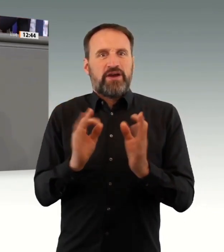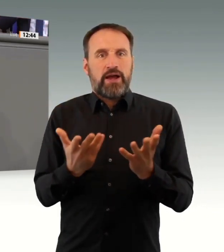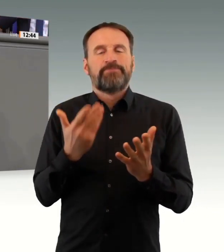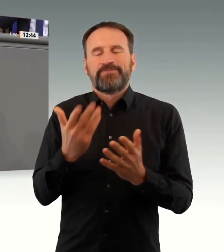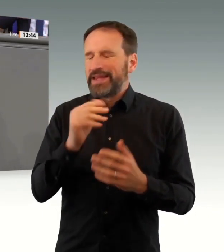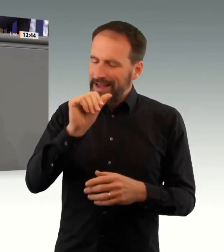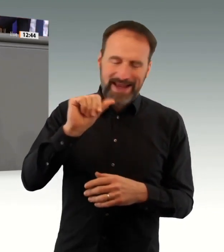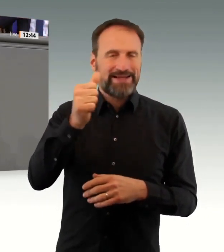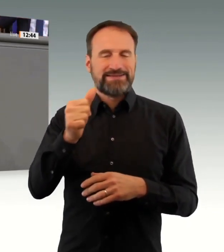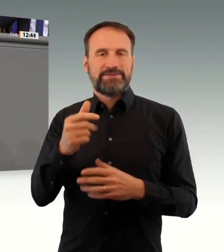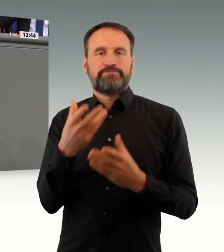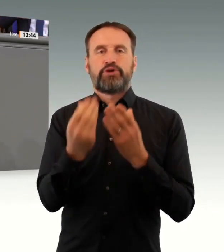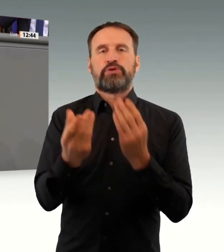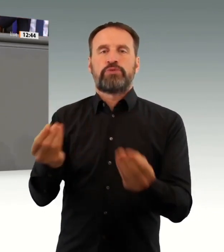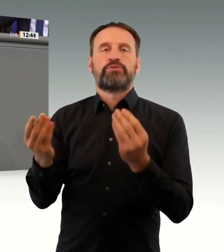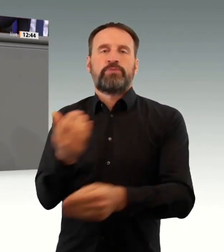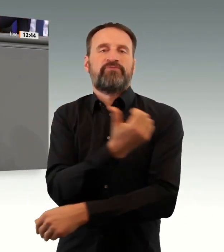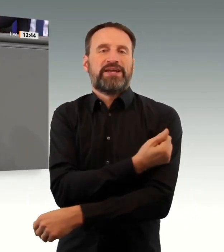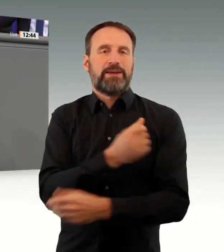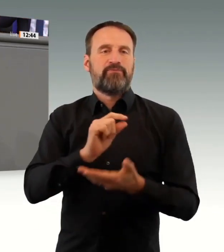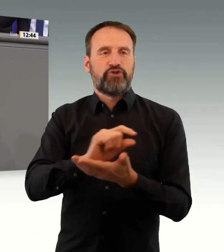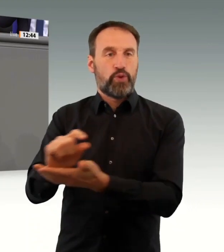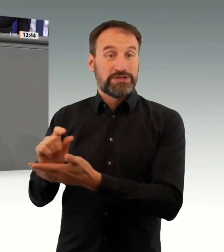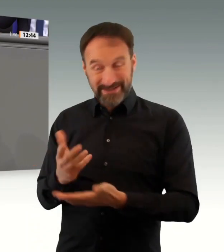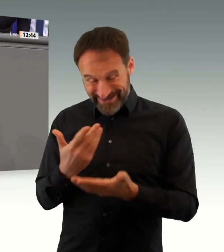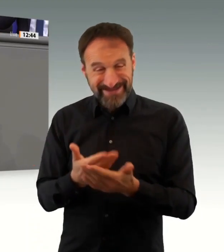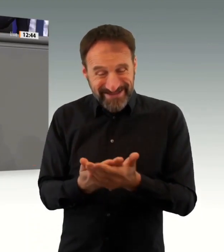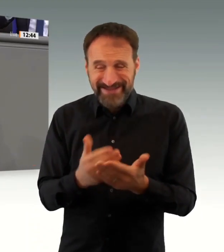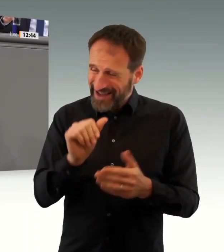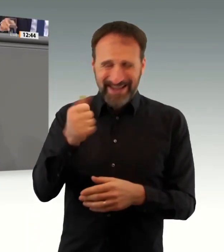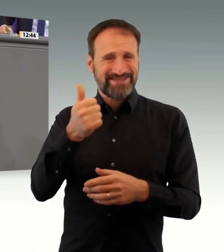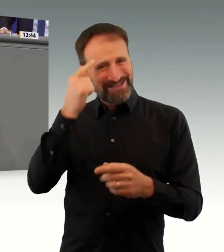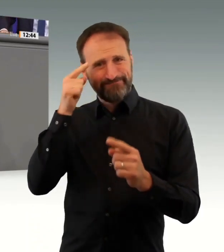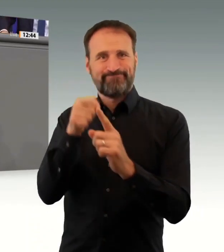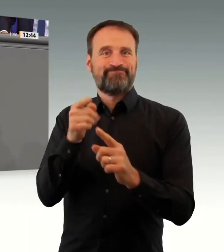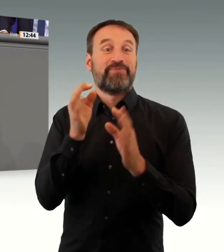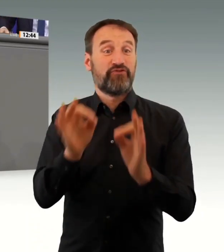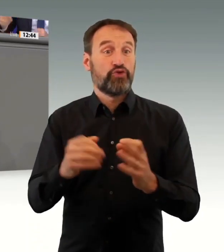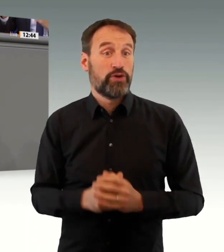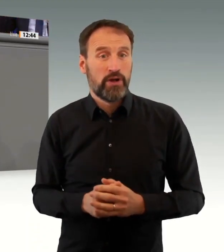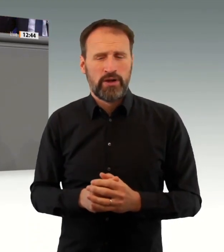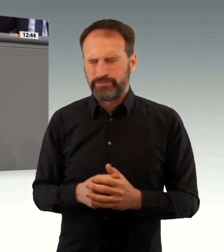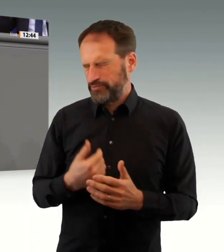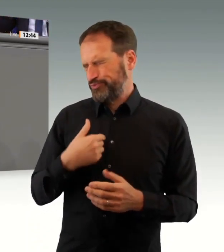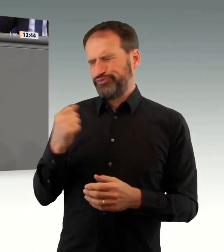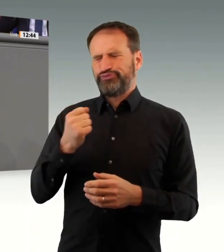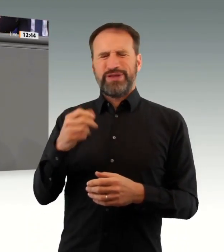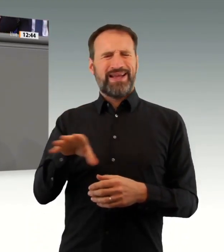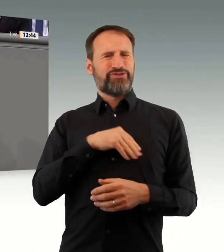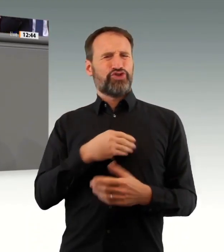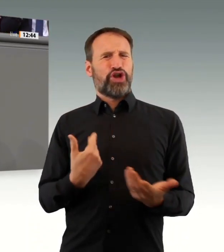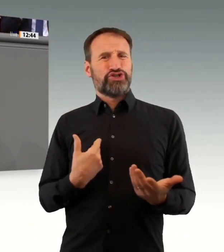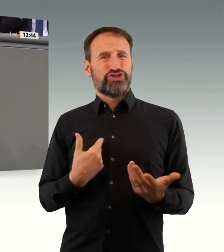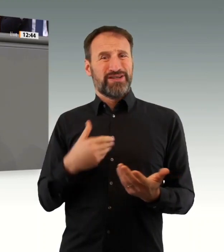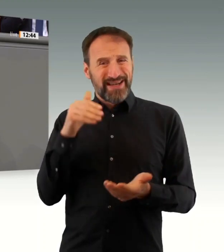hier im Haus, davon überzeugt, dass eine Impfpflicht nicht nötig sein würde. Ja, wir